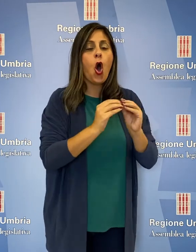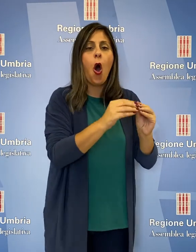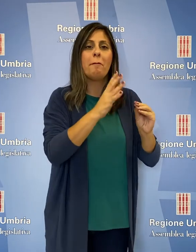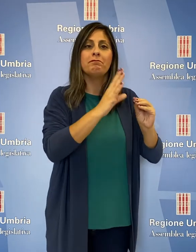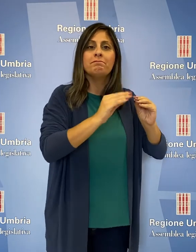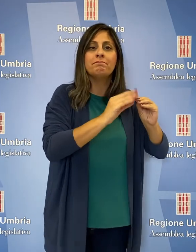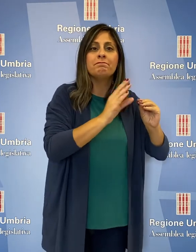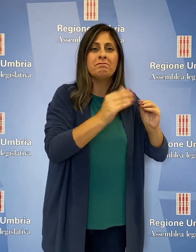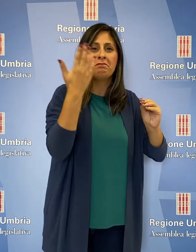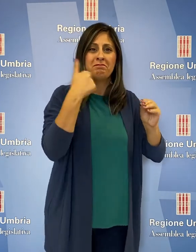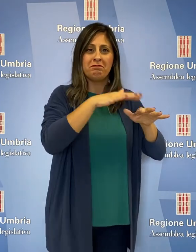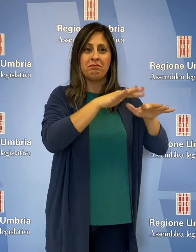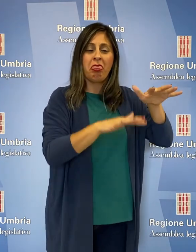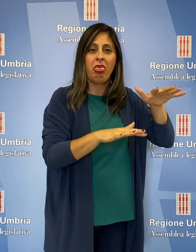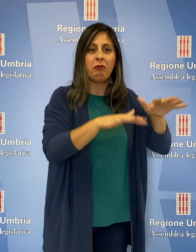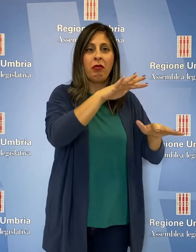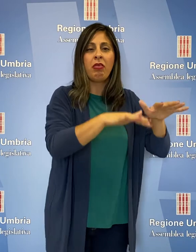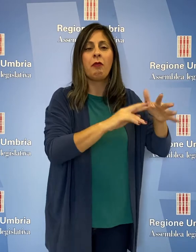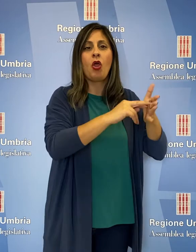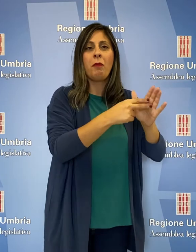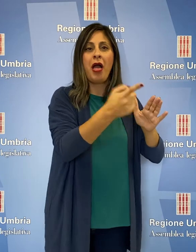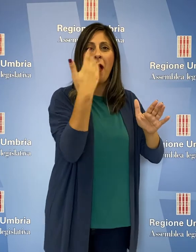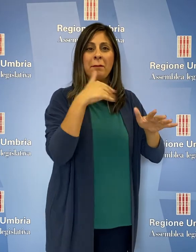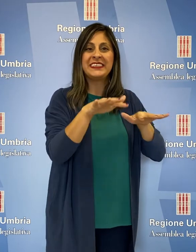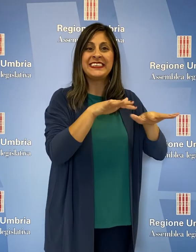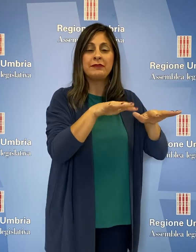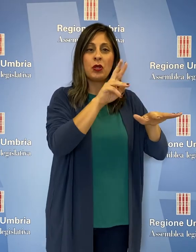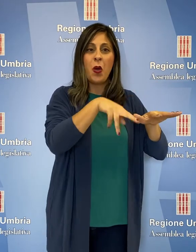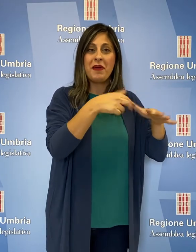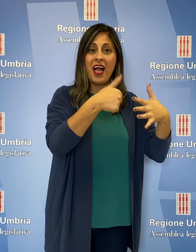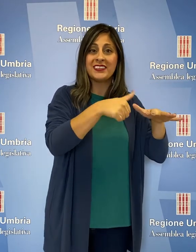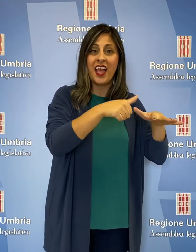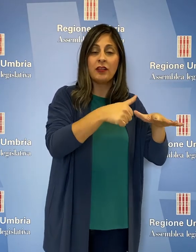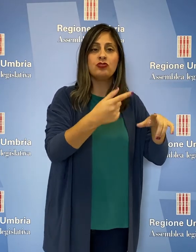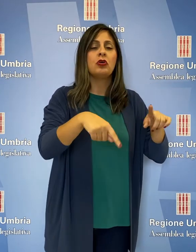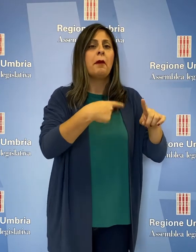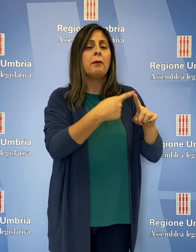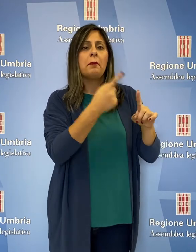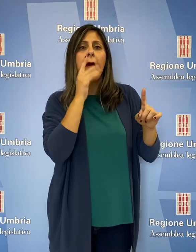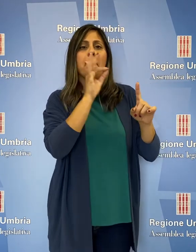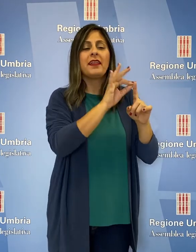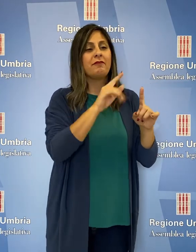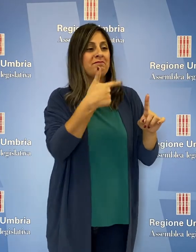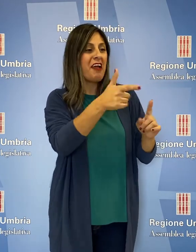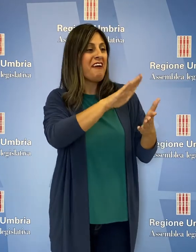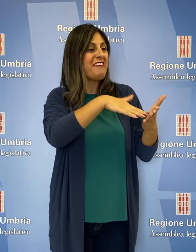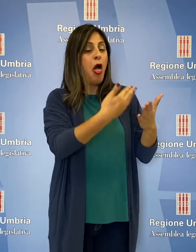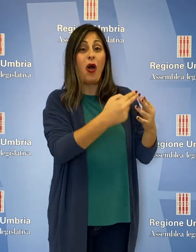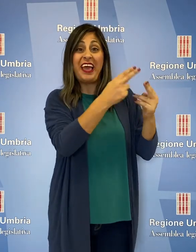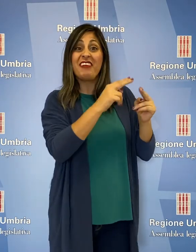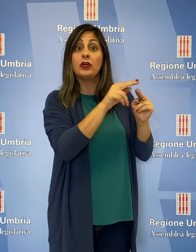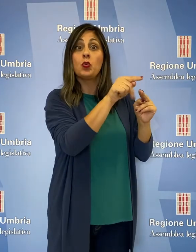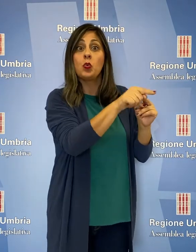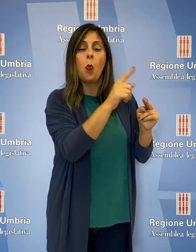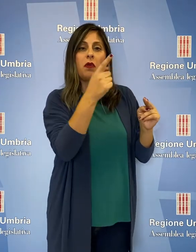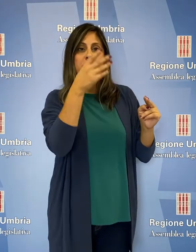per la riparazione dei dissesti causati dal sisma 2016, nonché le misure volte alla valorizzazione dell'infrastruttura a fini